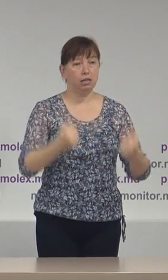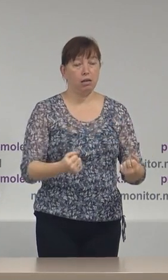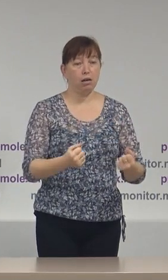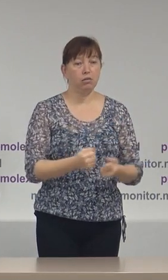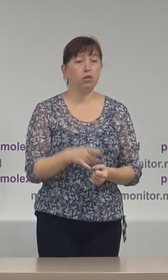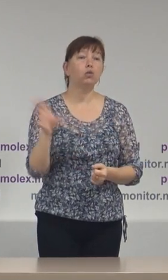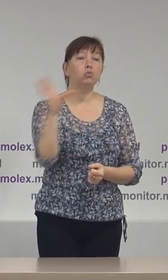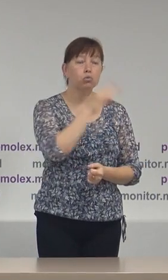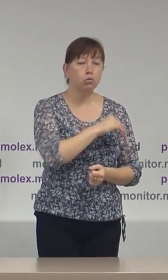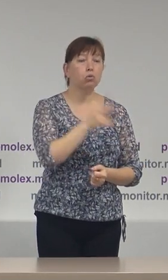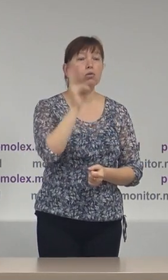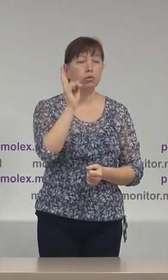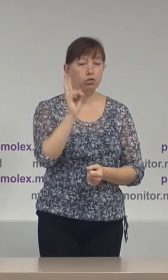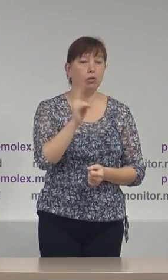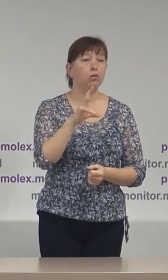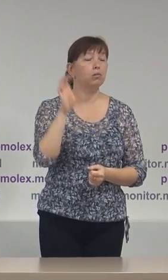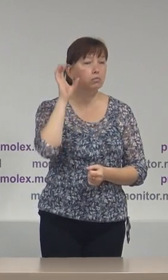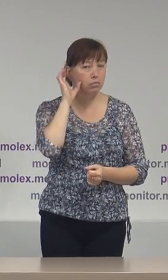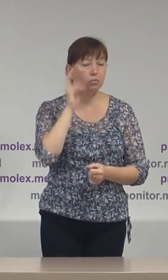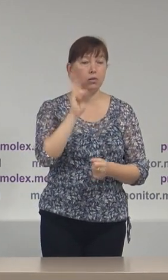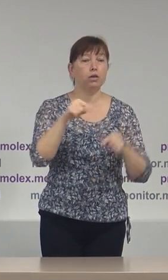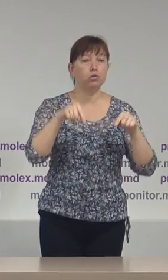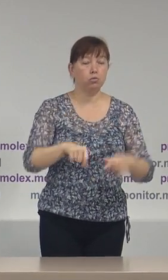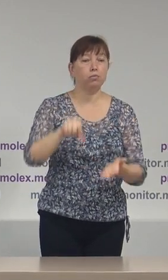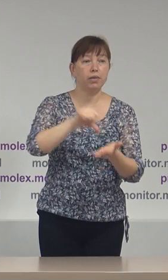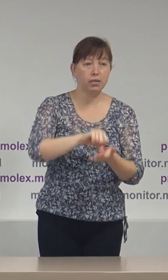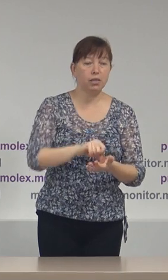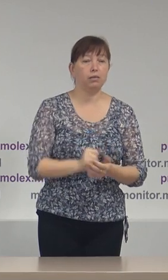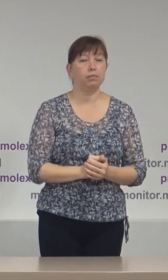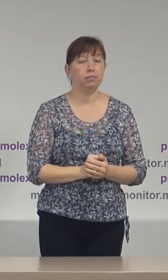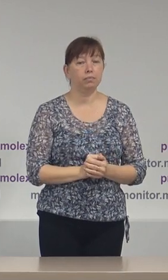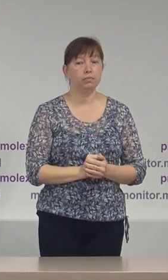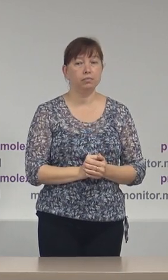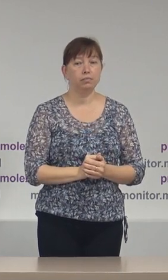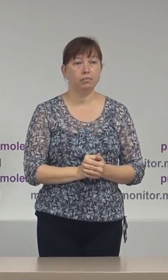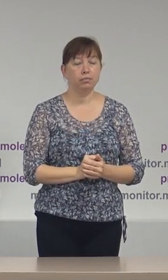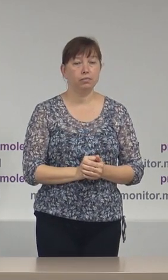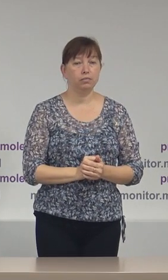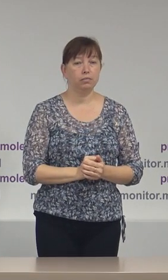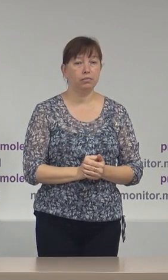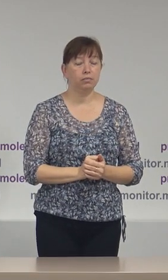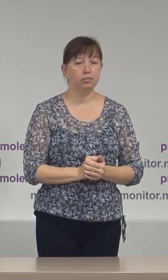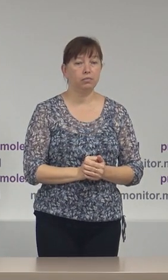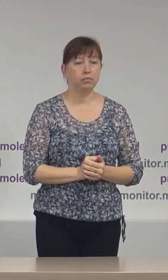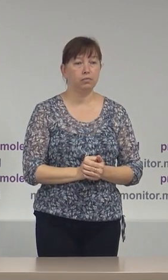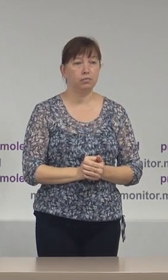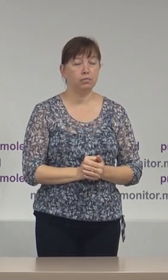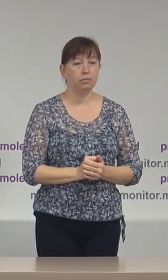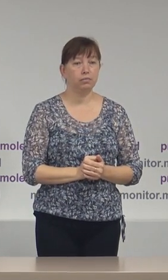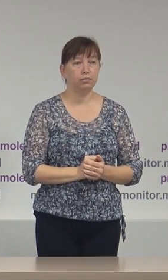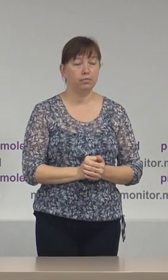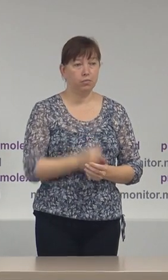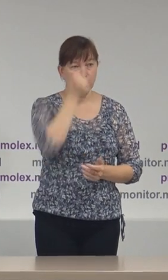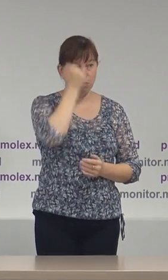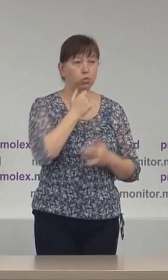tuturor celor care sunt în această sală și care ne-au urmărit sau ne vor urmări în continuare